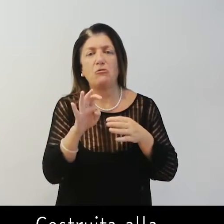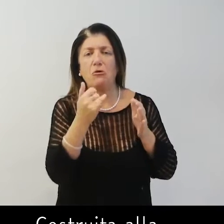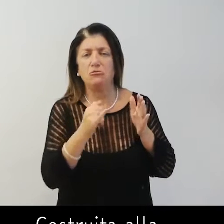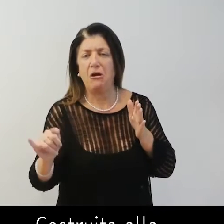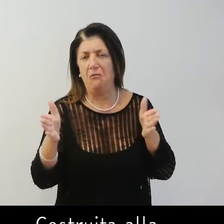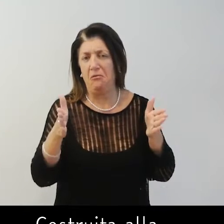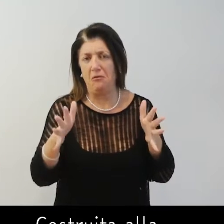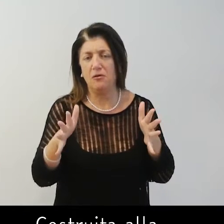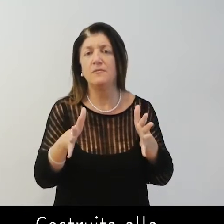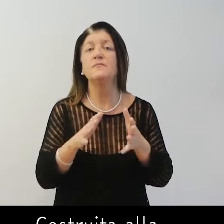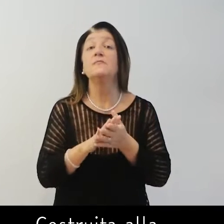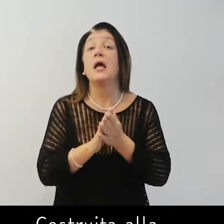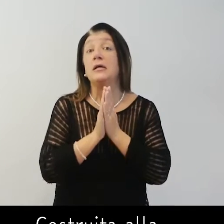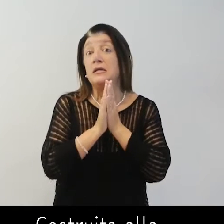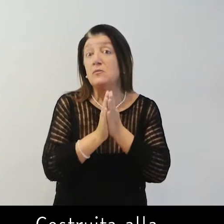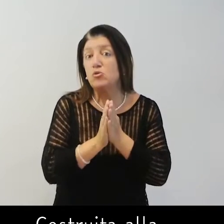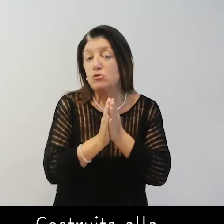Costruita alla fine del Quattrocento.